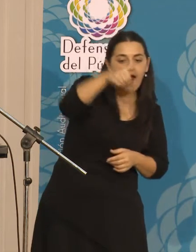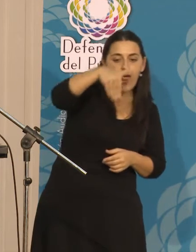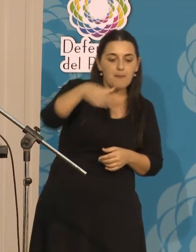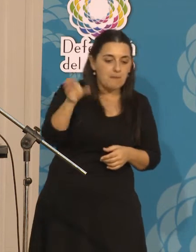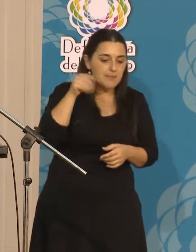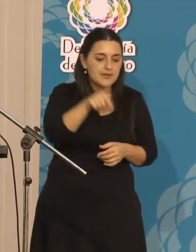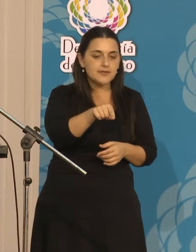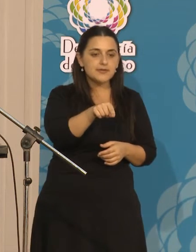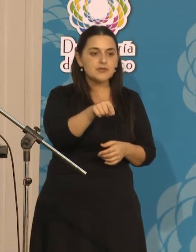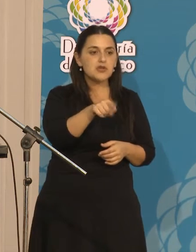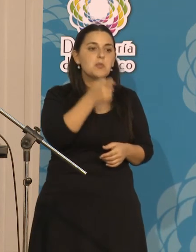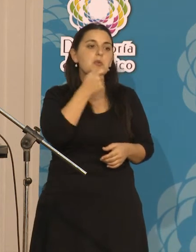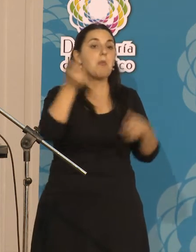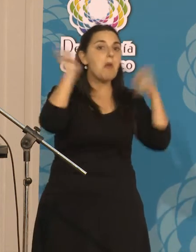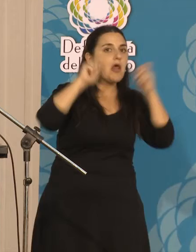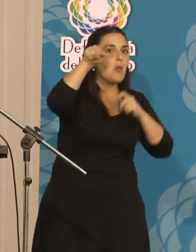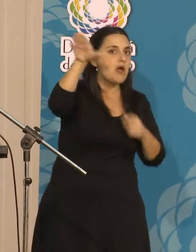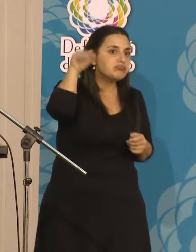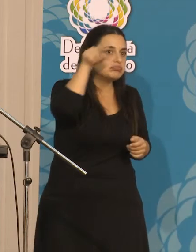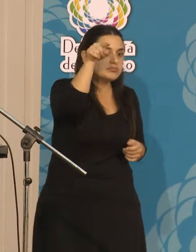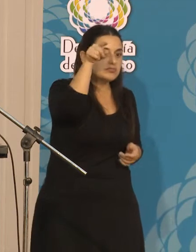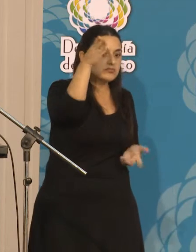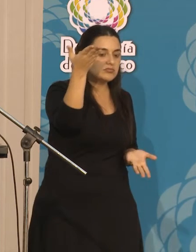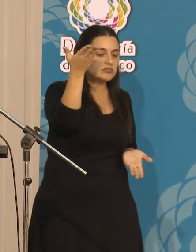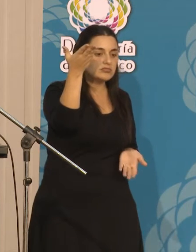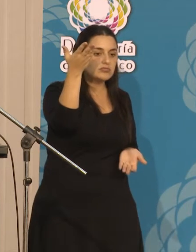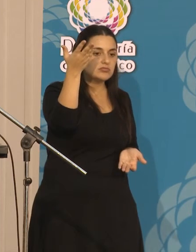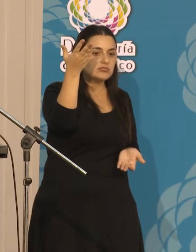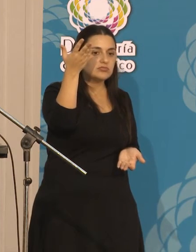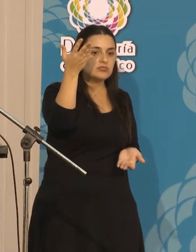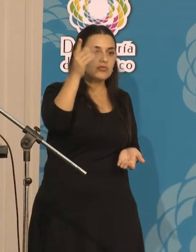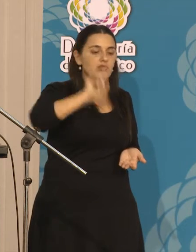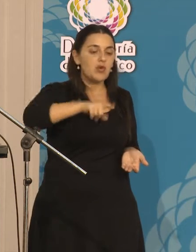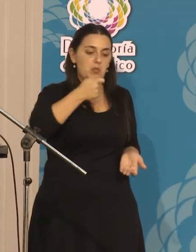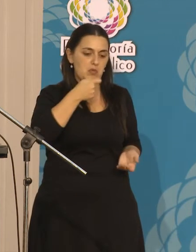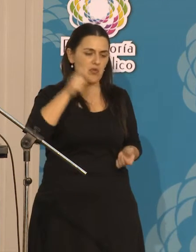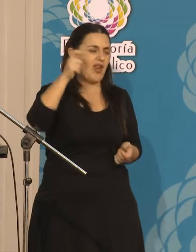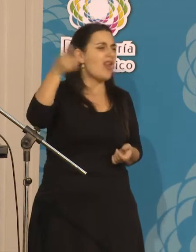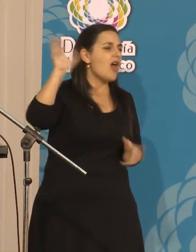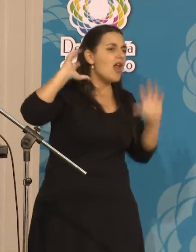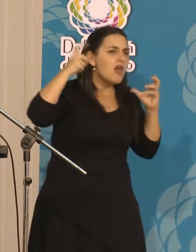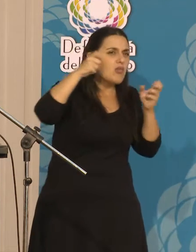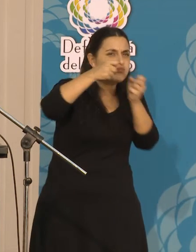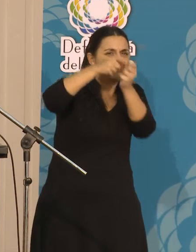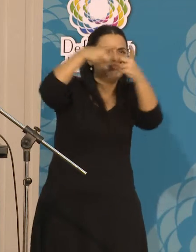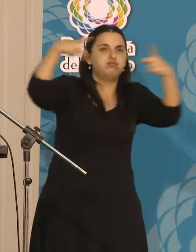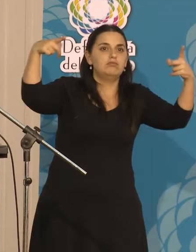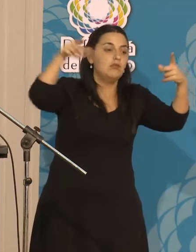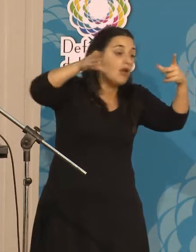o radios de Paraguay, y eso significaba escuchar radios o medios con grandes potencias de los grupos concentrados.